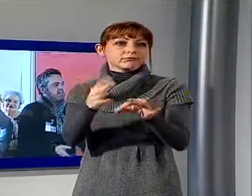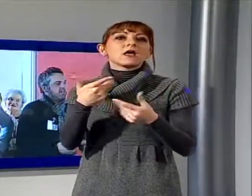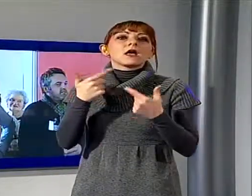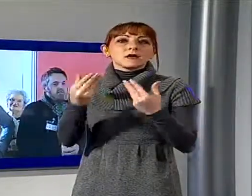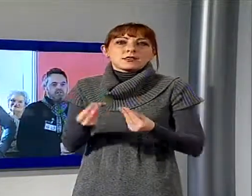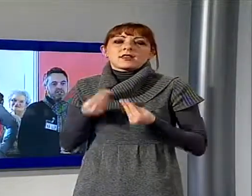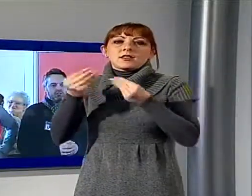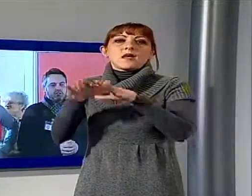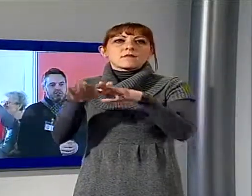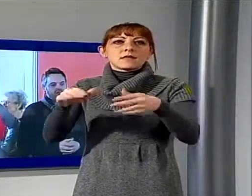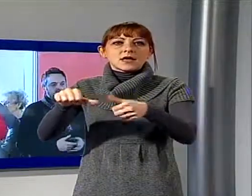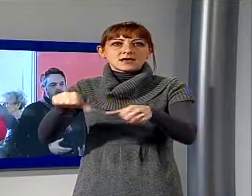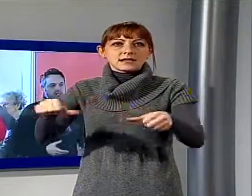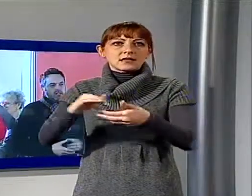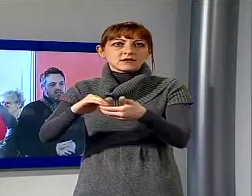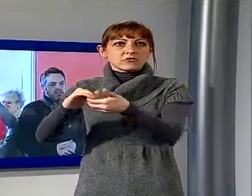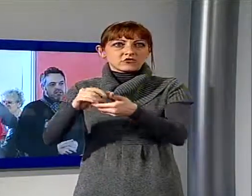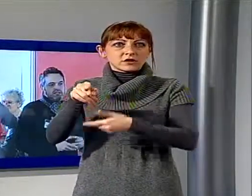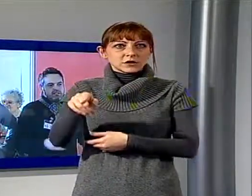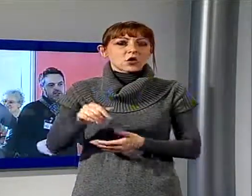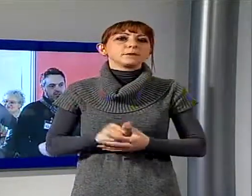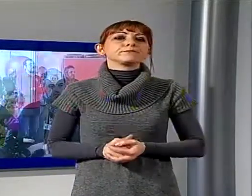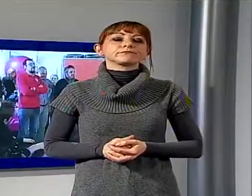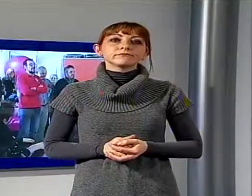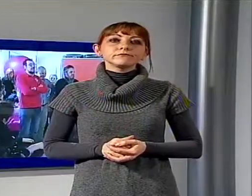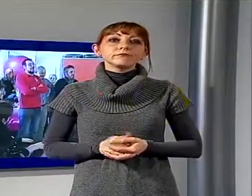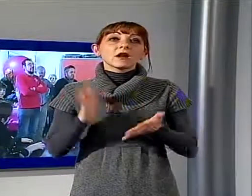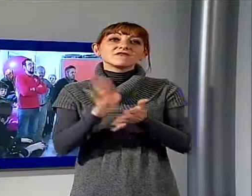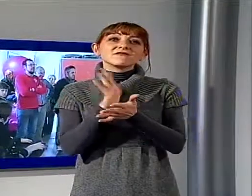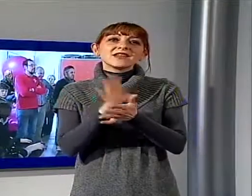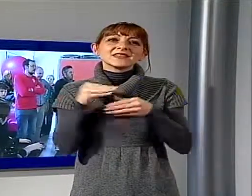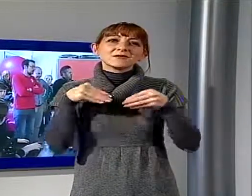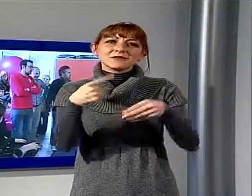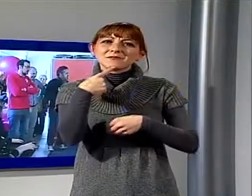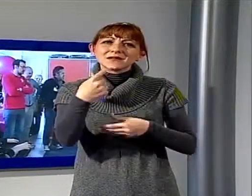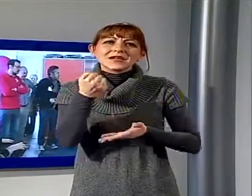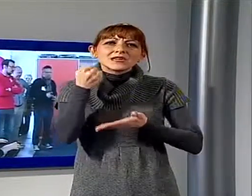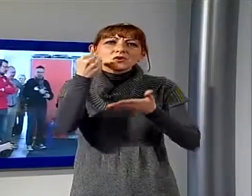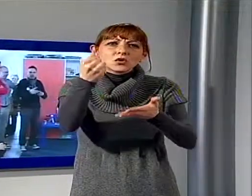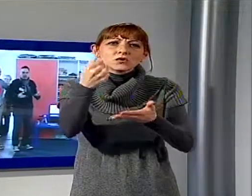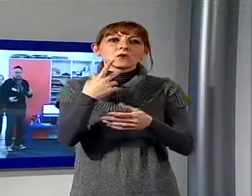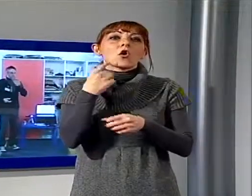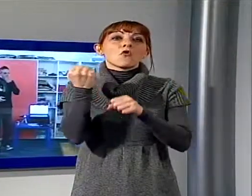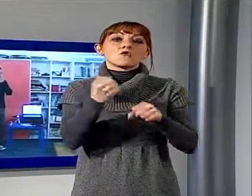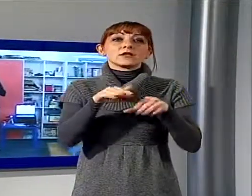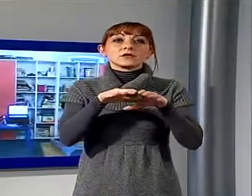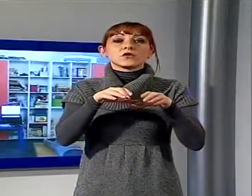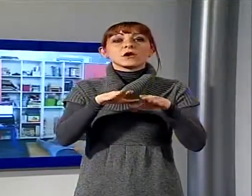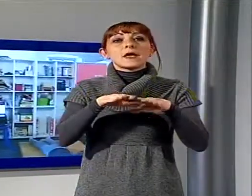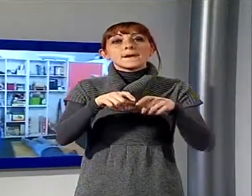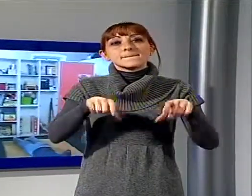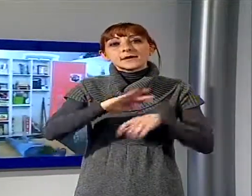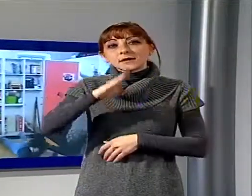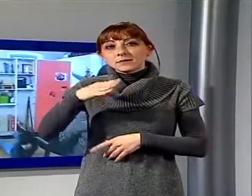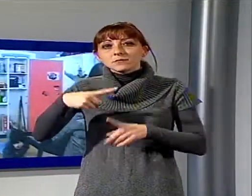sede dell'associazione. Alla festa hanno partecipato tutti coloro che hanno contribuito dalla Fondazione Banca del Monte all